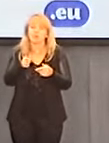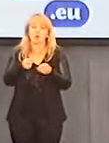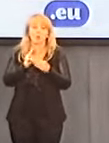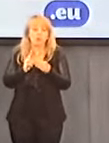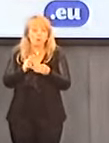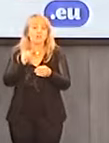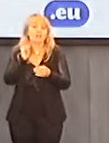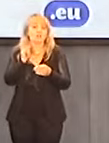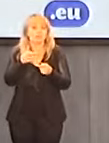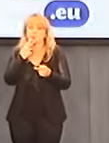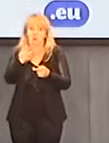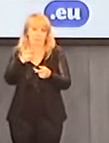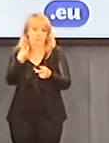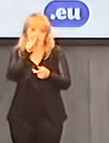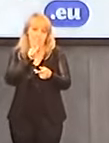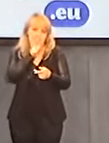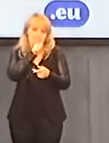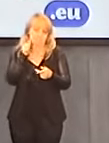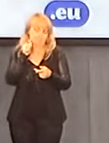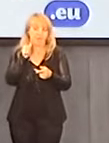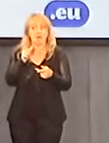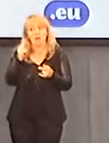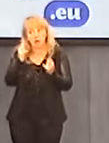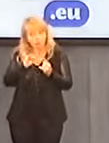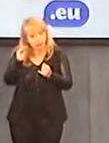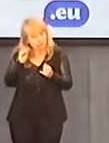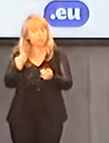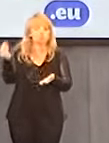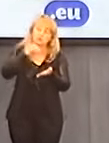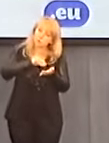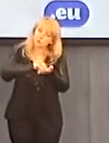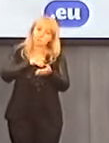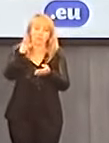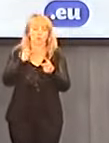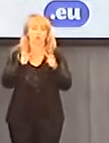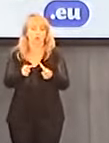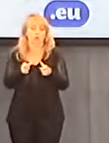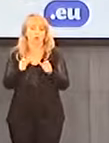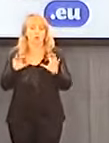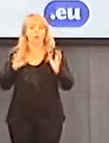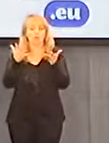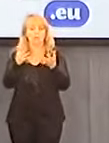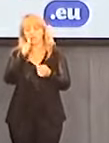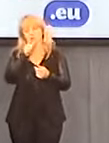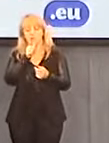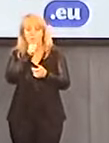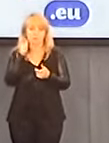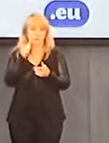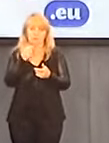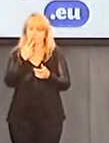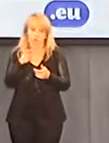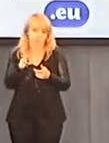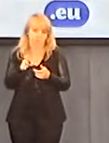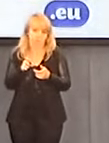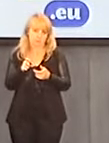nakłaniać ofiary także do zatajania tych przestępstw. Złożymy dzisiaj